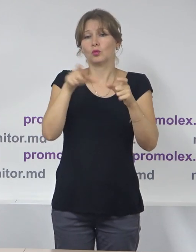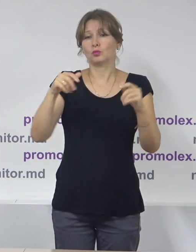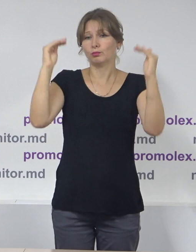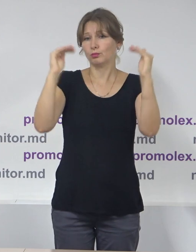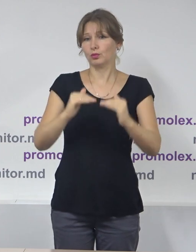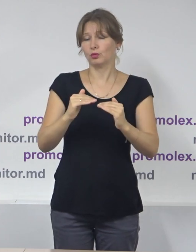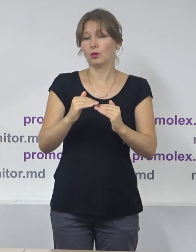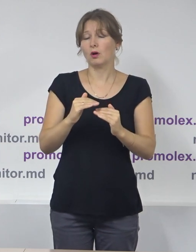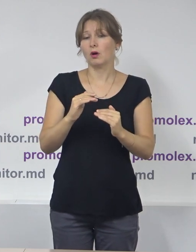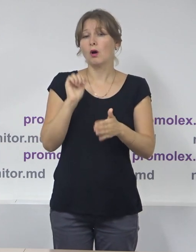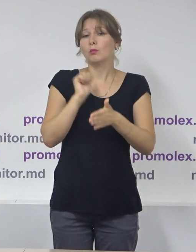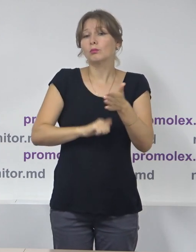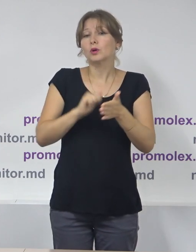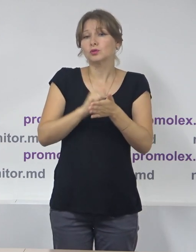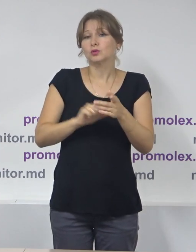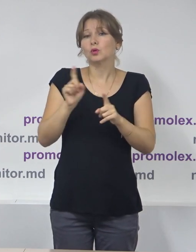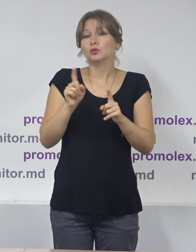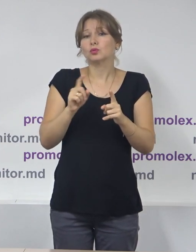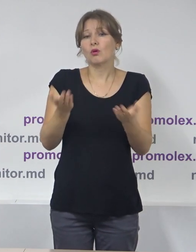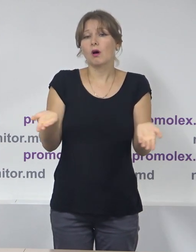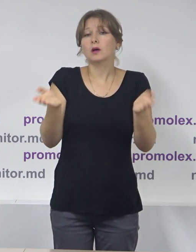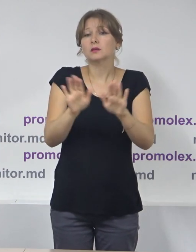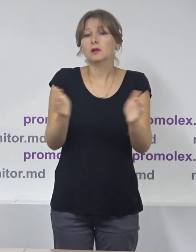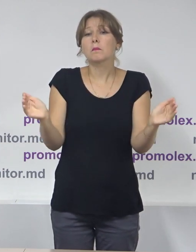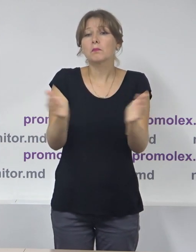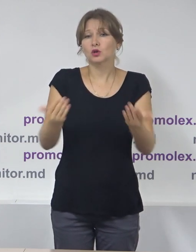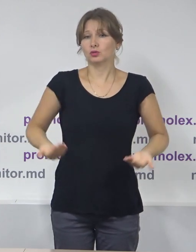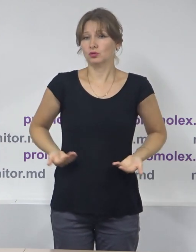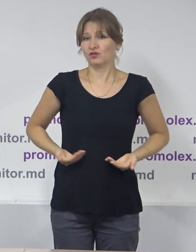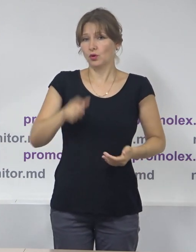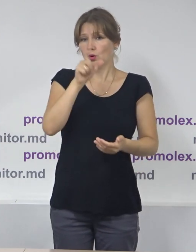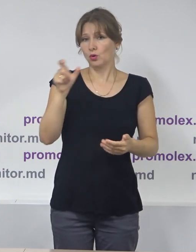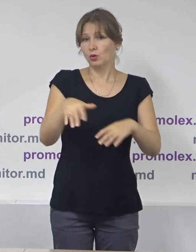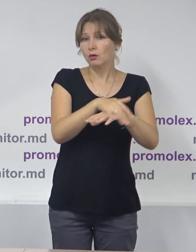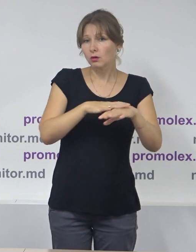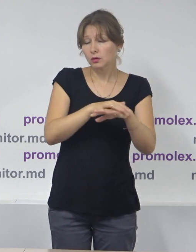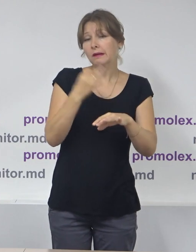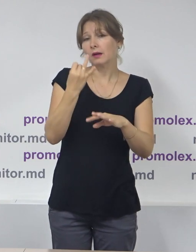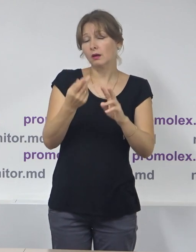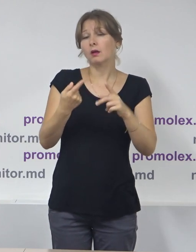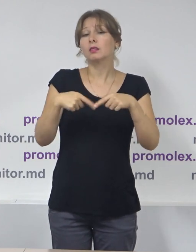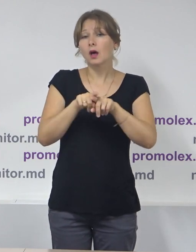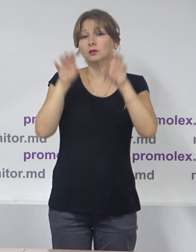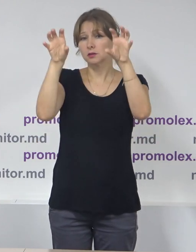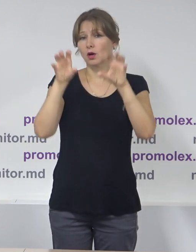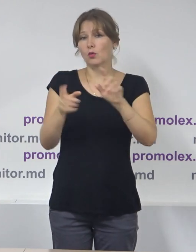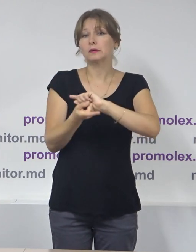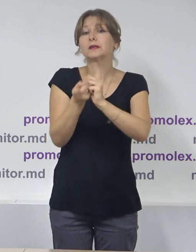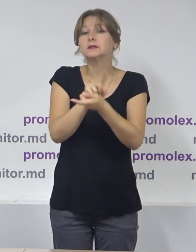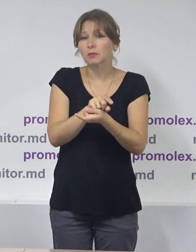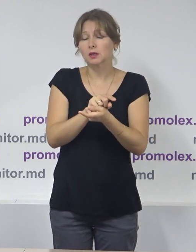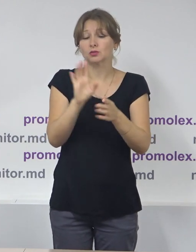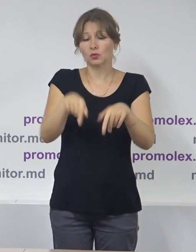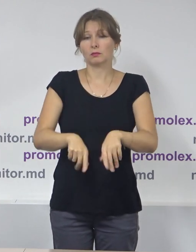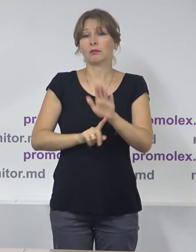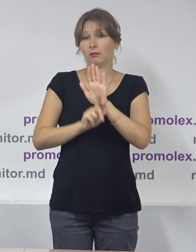țin de micșorarea continuă a numărului locuitorilor, dar și modificarea legislației. În acest sens vom preciza că începând